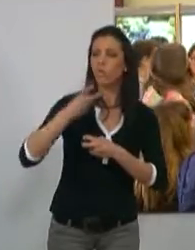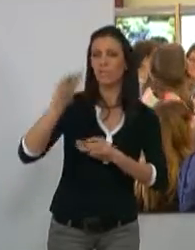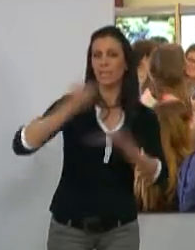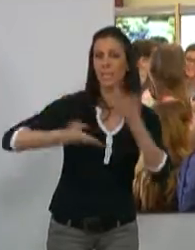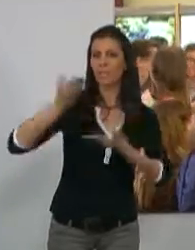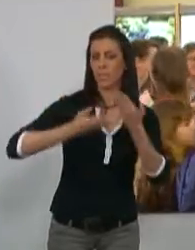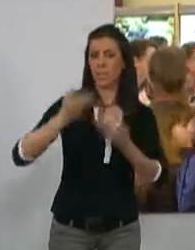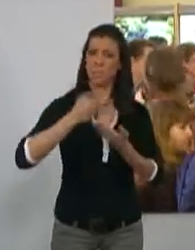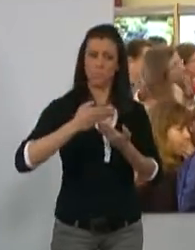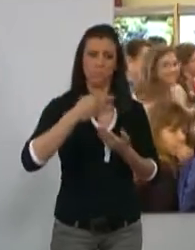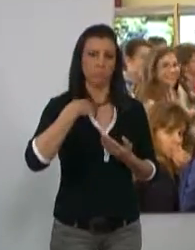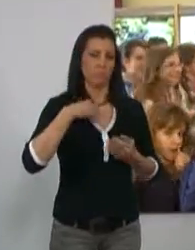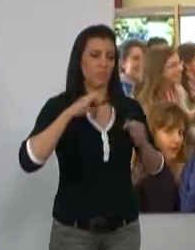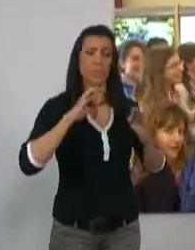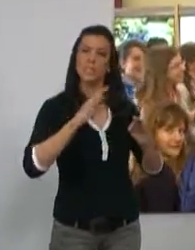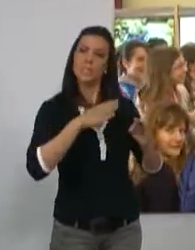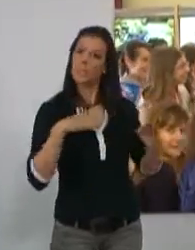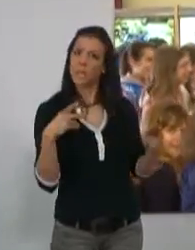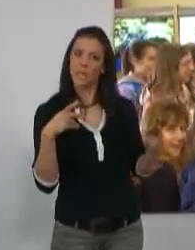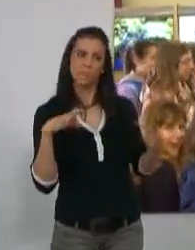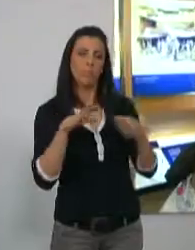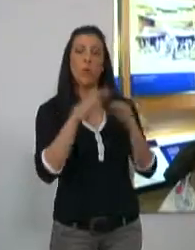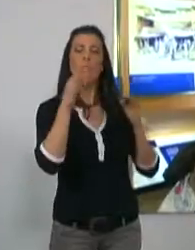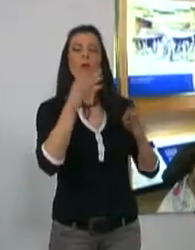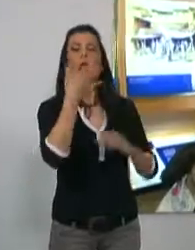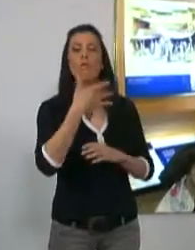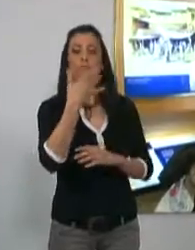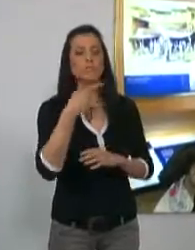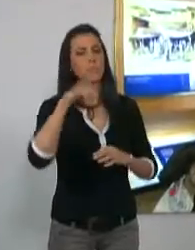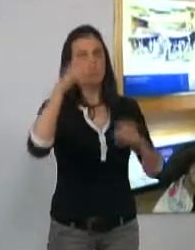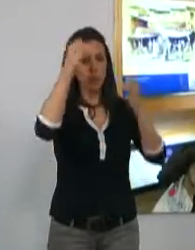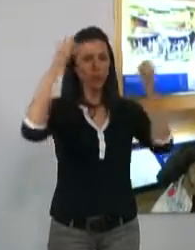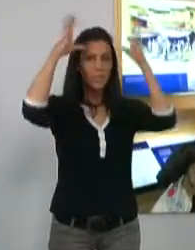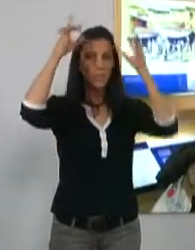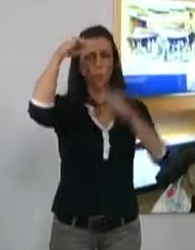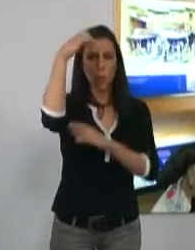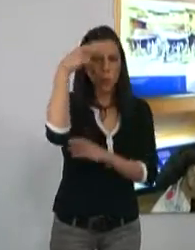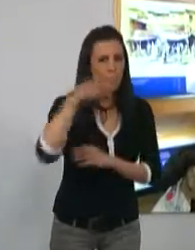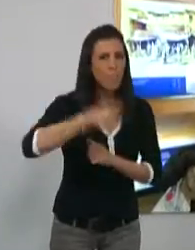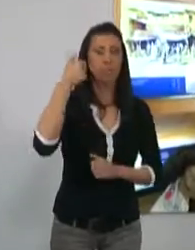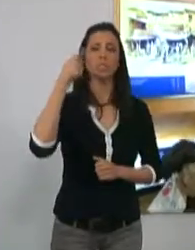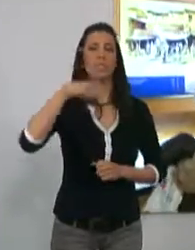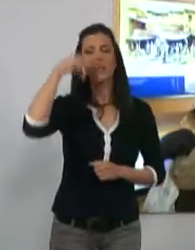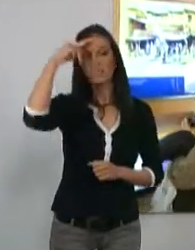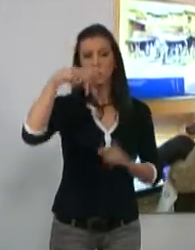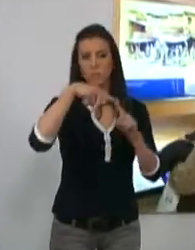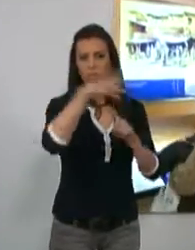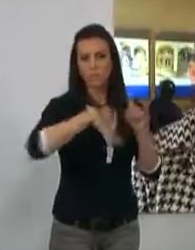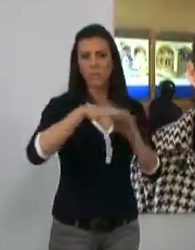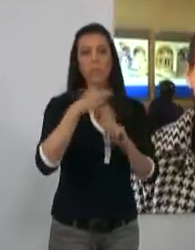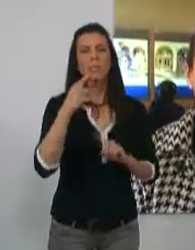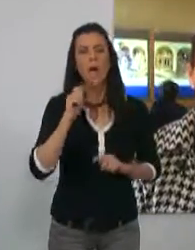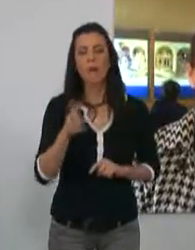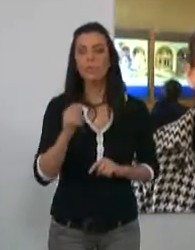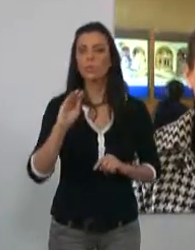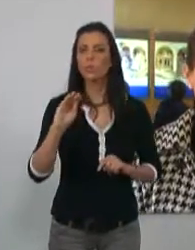su estrategia en intercambios que giran en torno al conocimiento de culturas con el respeto medioambiental